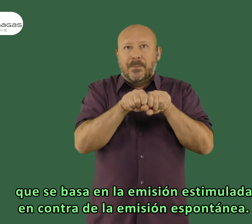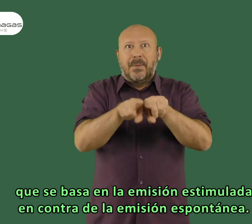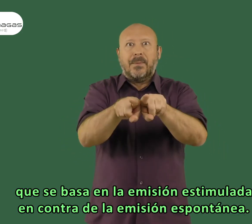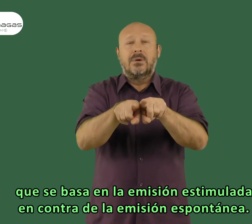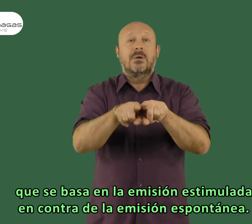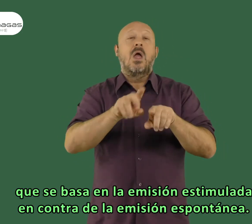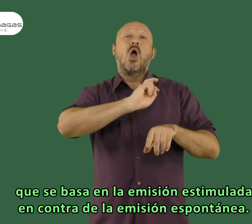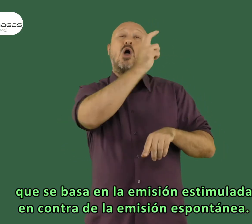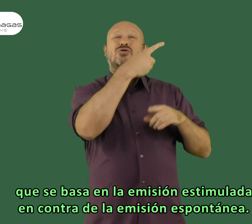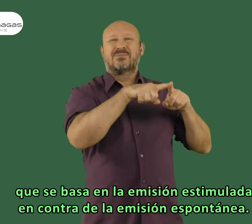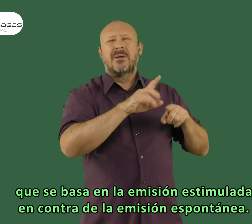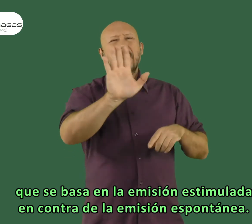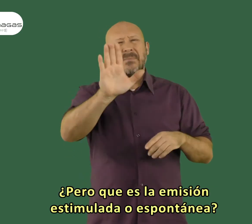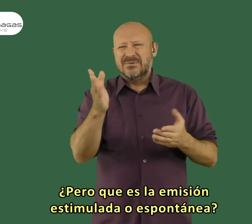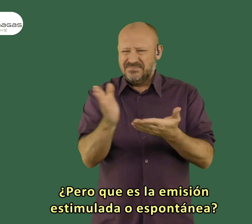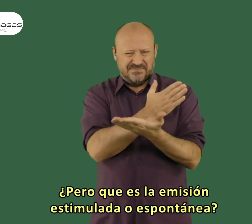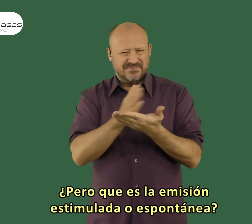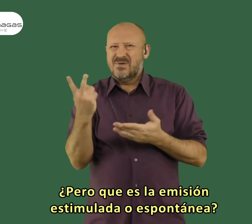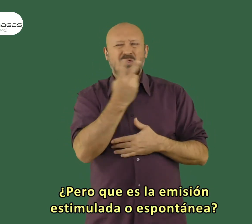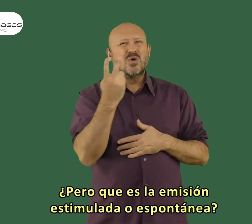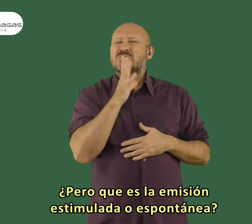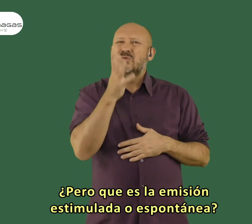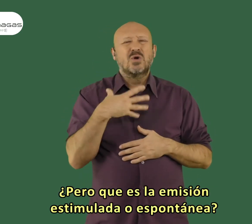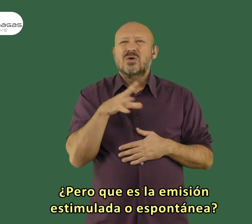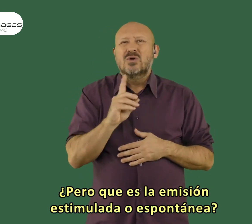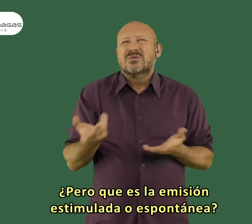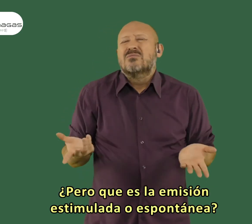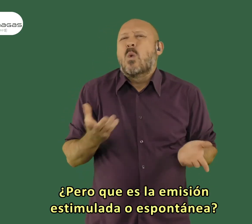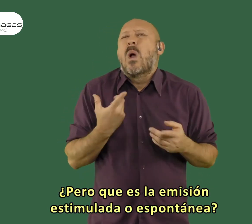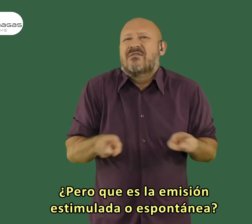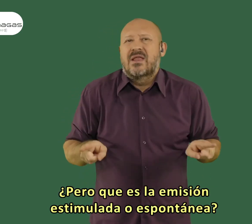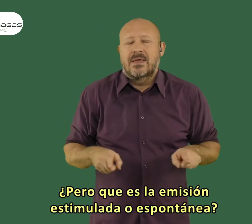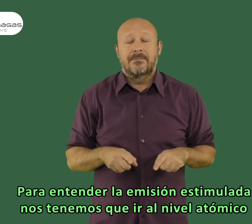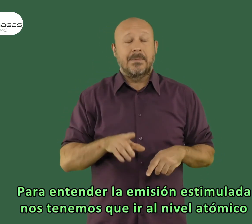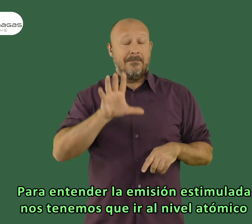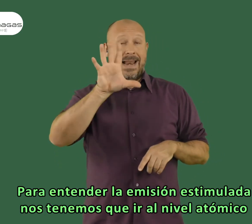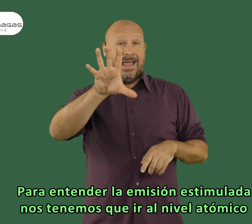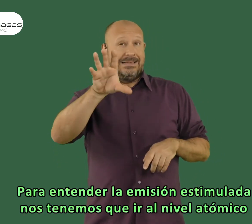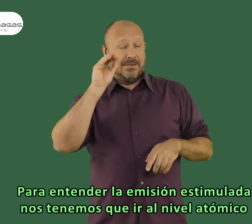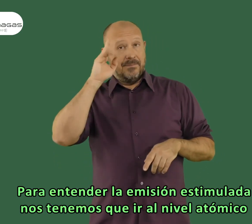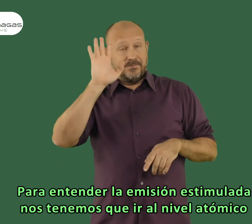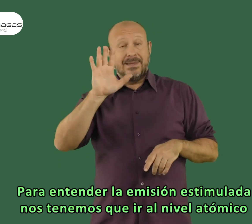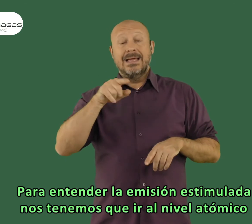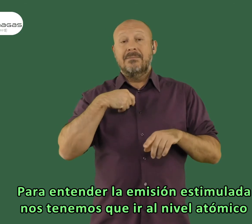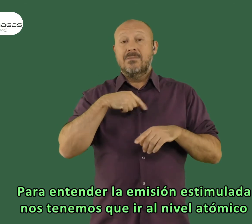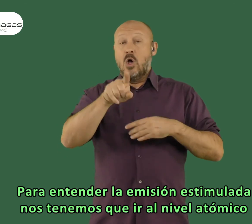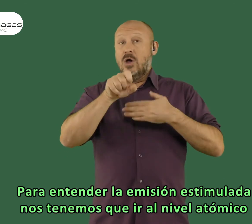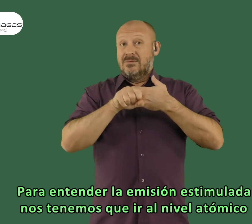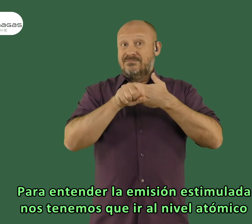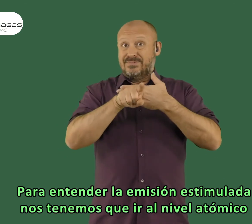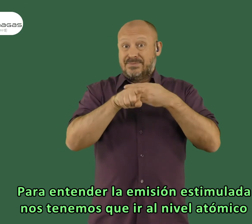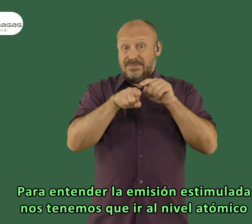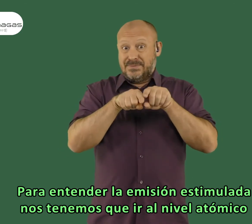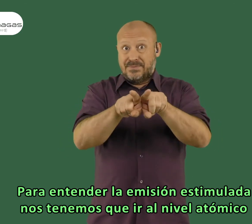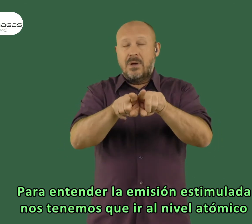la emisión estimulada, en contra de la emisión espontánea. ¿Pero qué es la emisión estimulada o la emisión espontánea? Para entender la